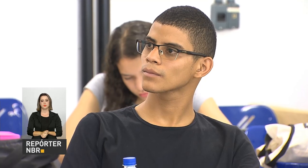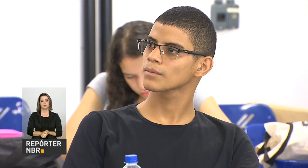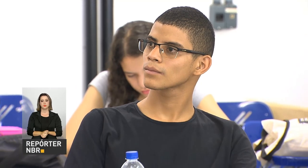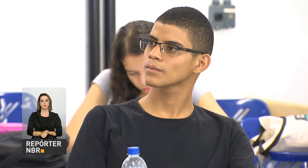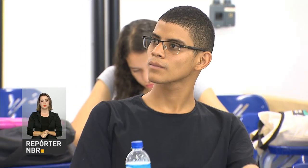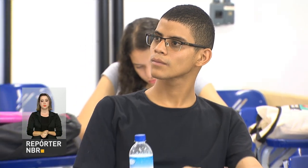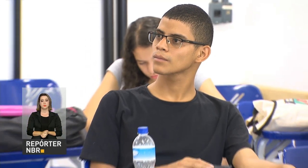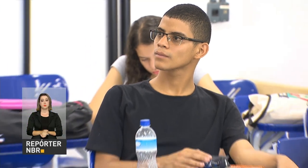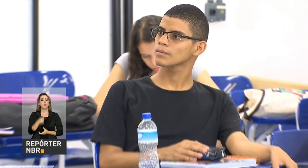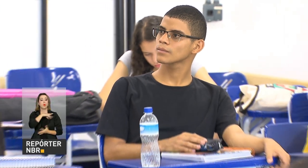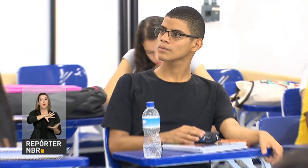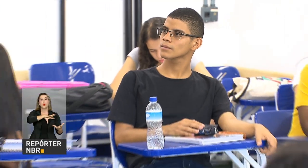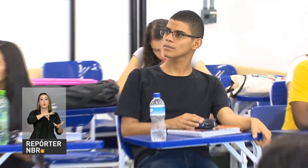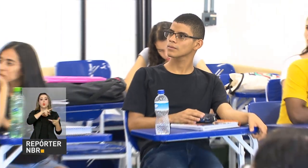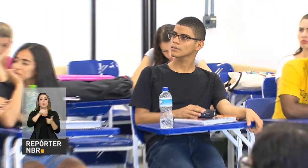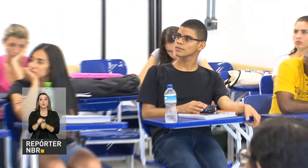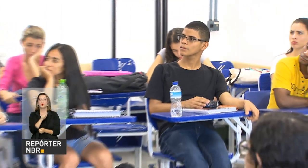No mundo do Israel é assim.